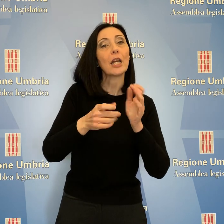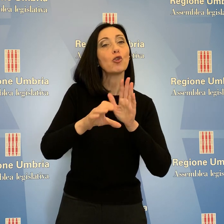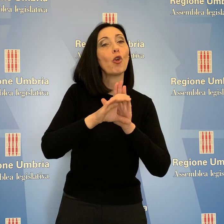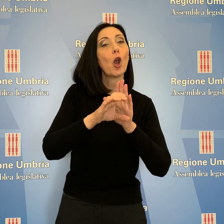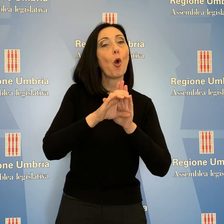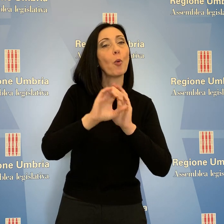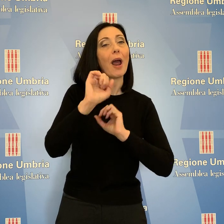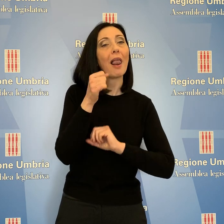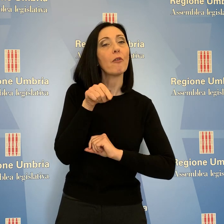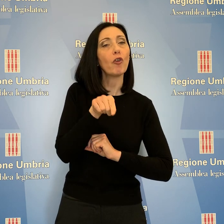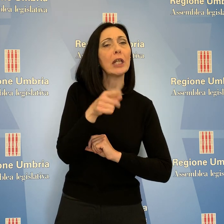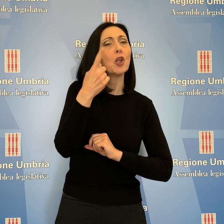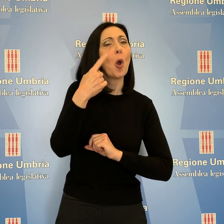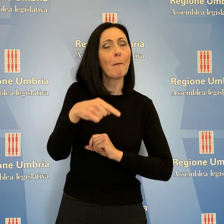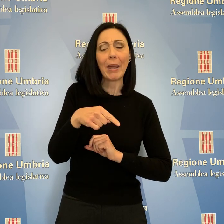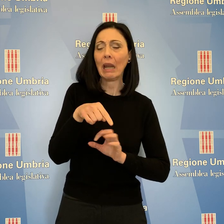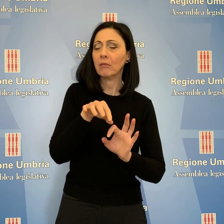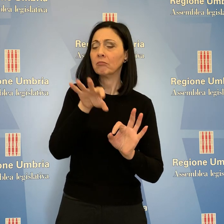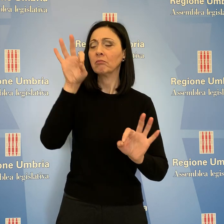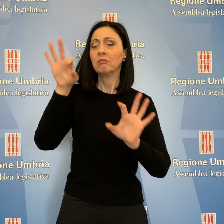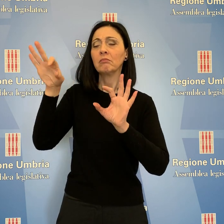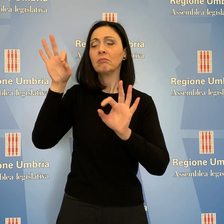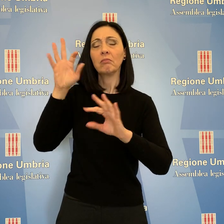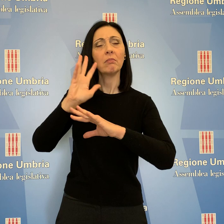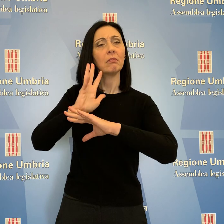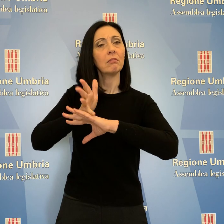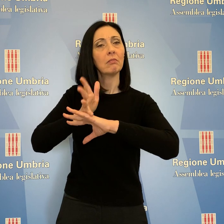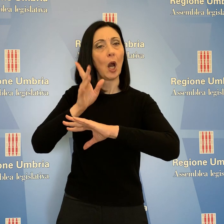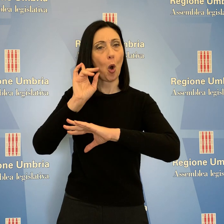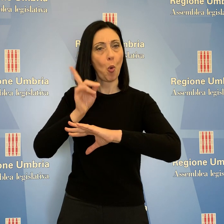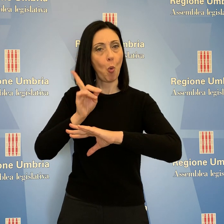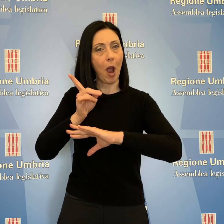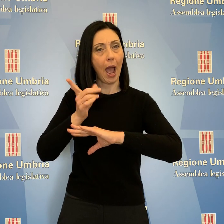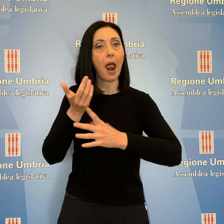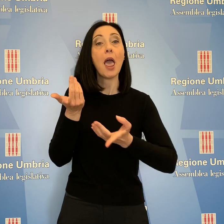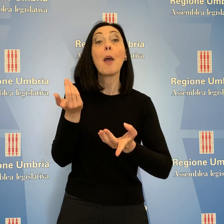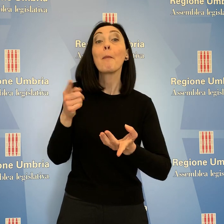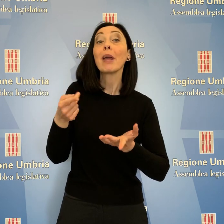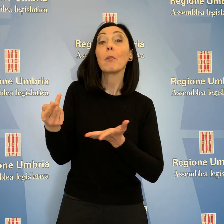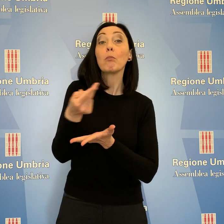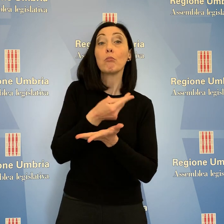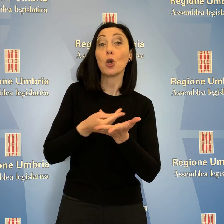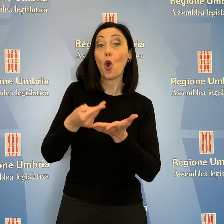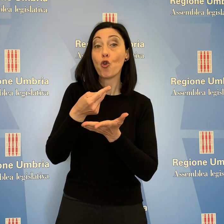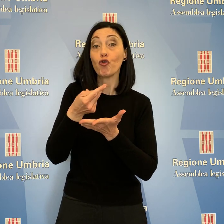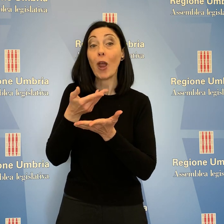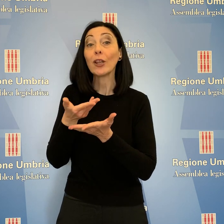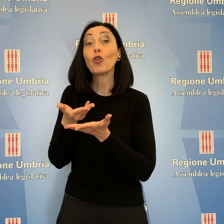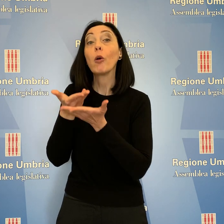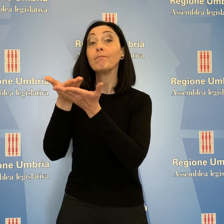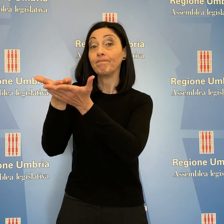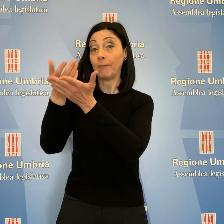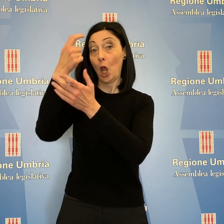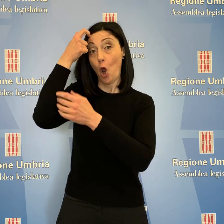per l'individuazione delle azioni da selezionare nell'ambito degli assi di intervento e dei progetti da presentare al Governo,